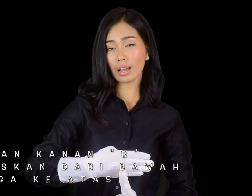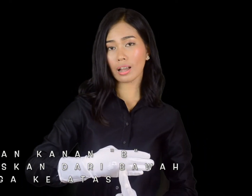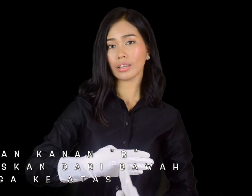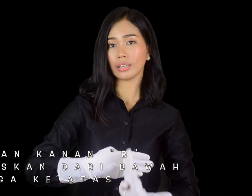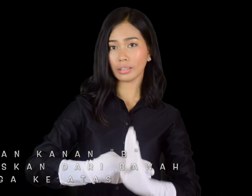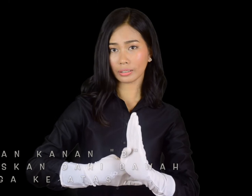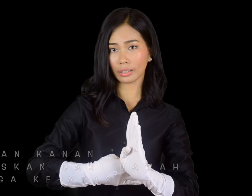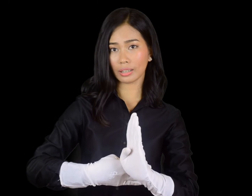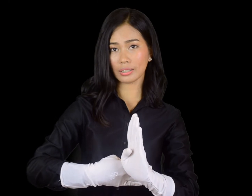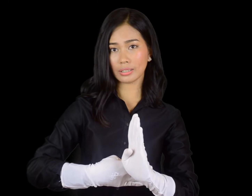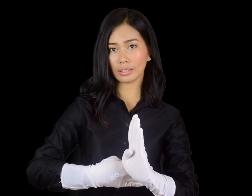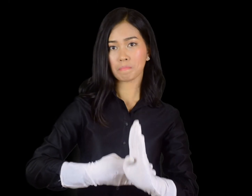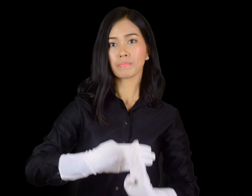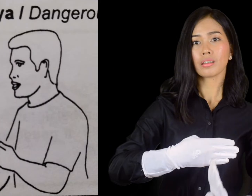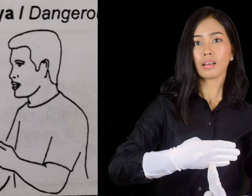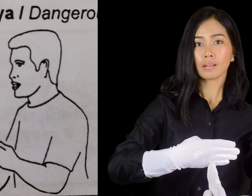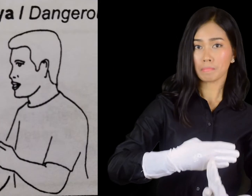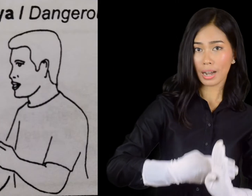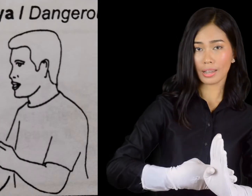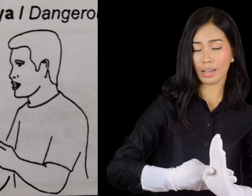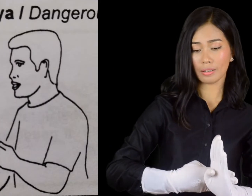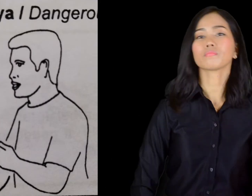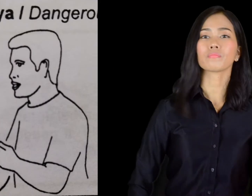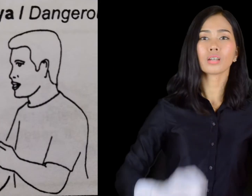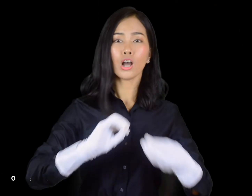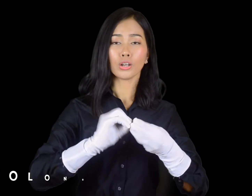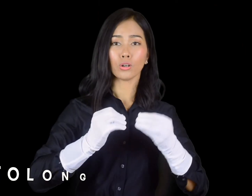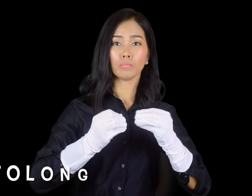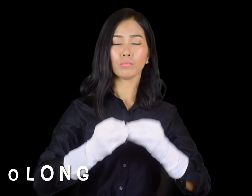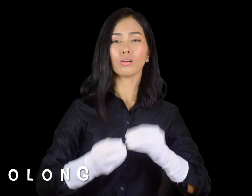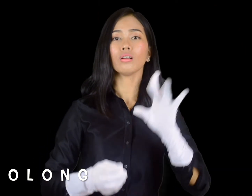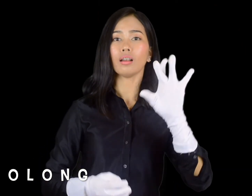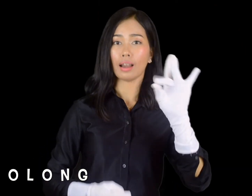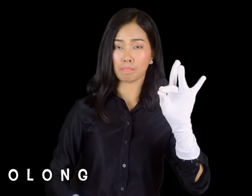hingga ke atas. Bahaya. Nomor 8,